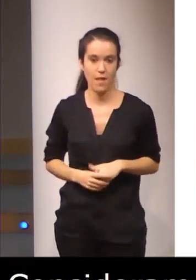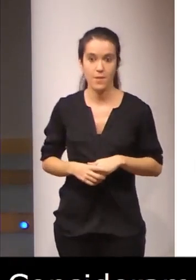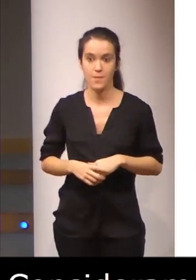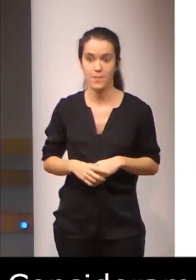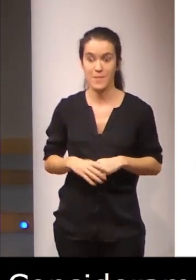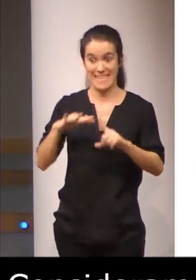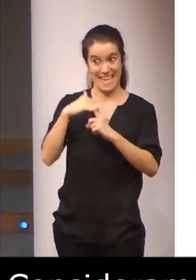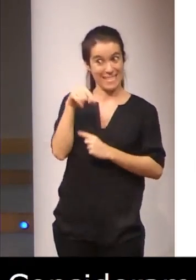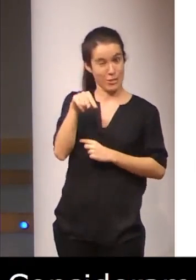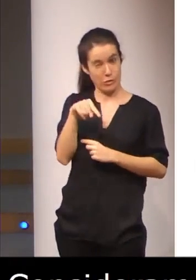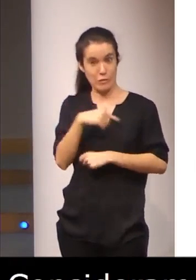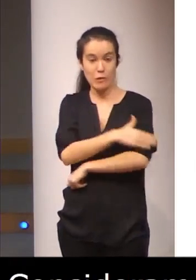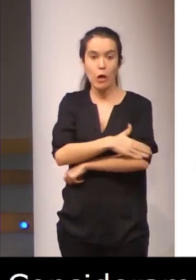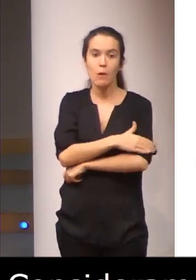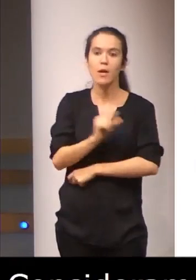caso,